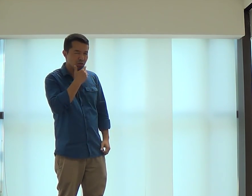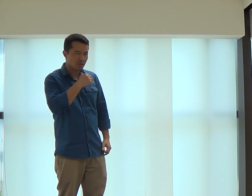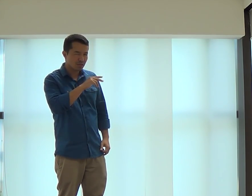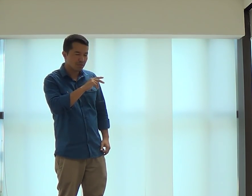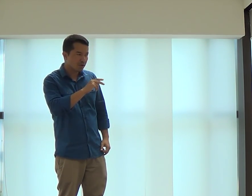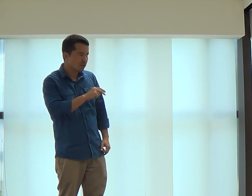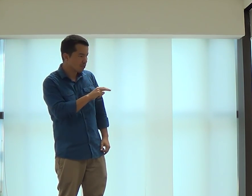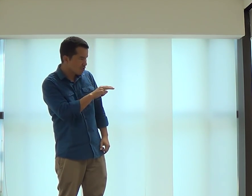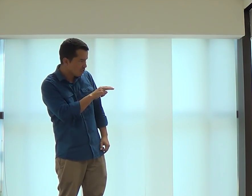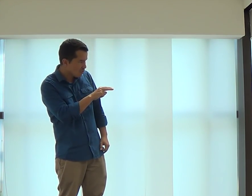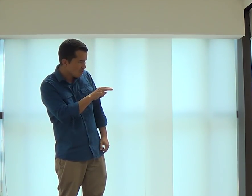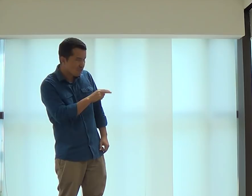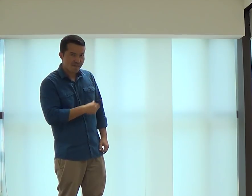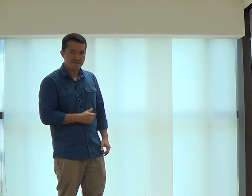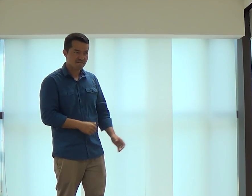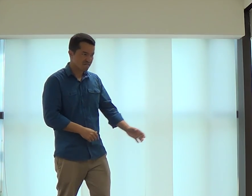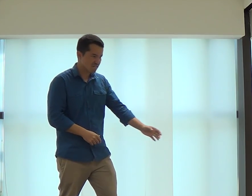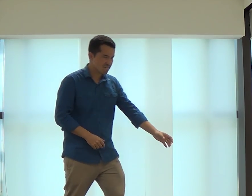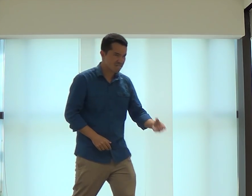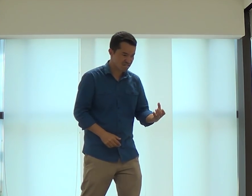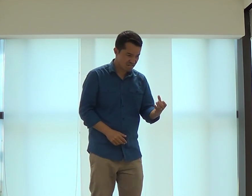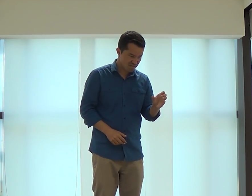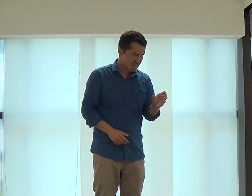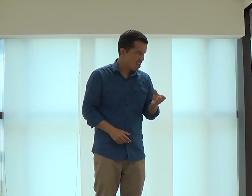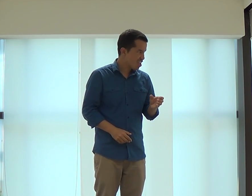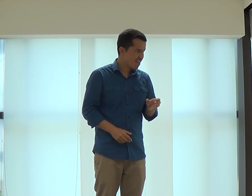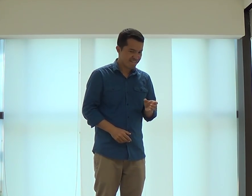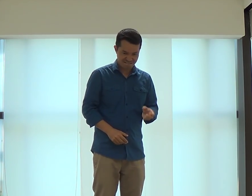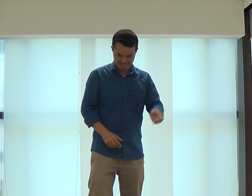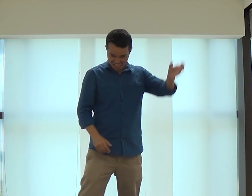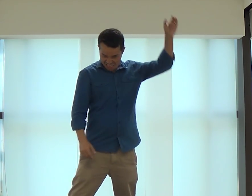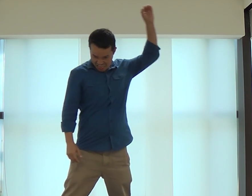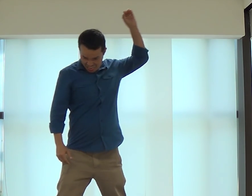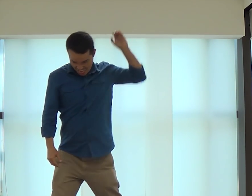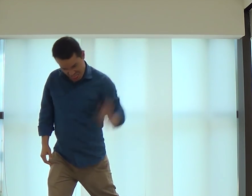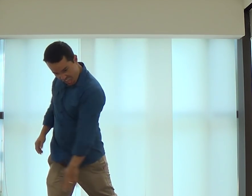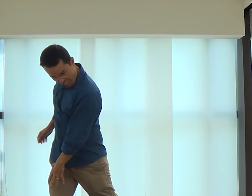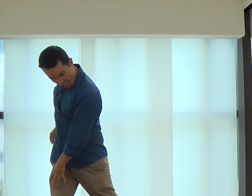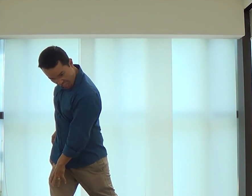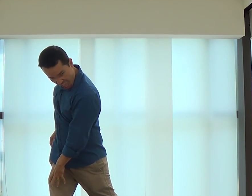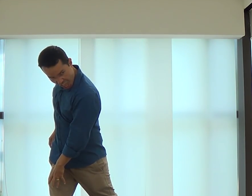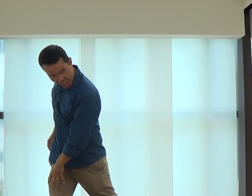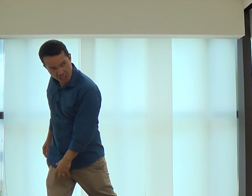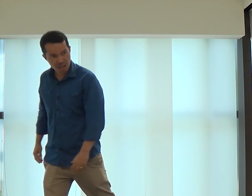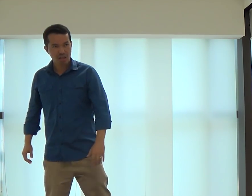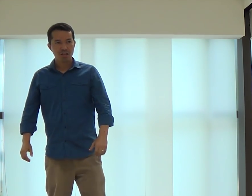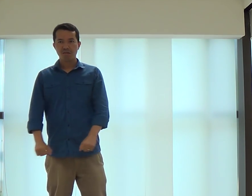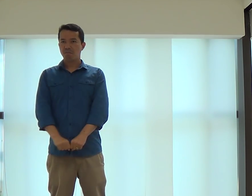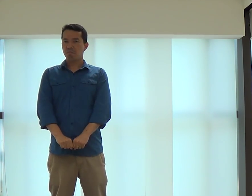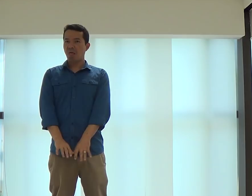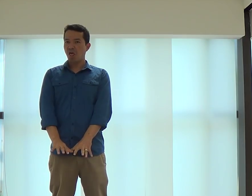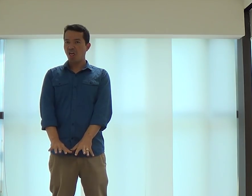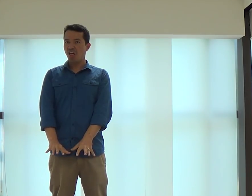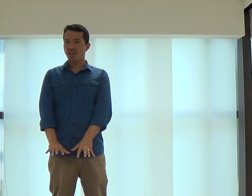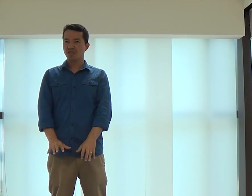vem no brinquedo do irmão dela. Ela vai lá, pega e joga. E quer.